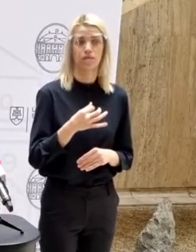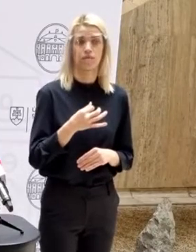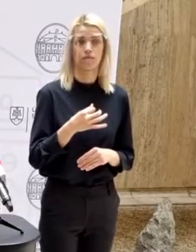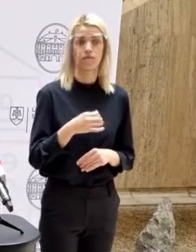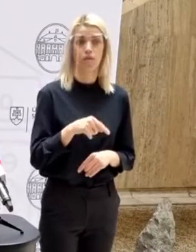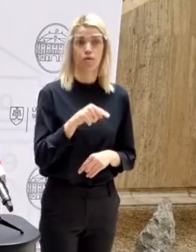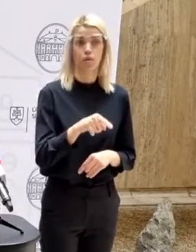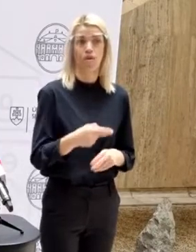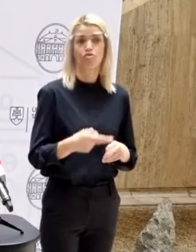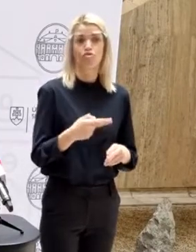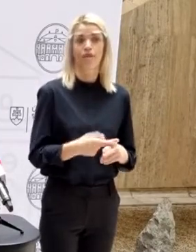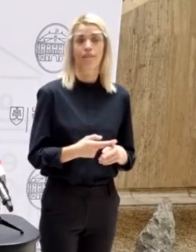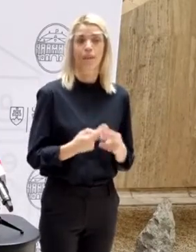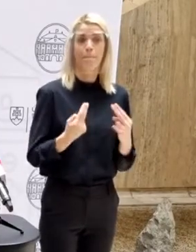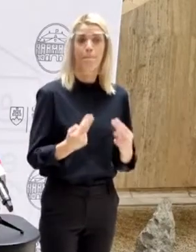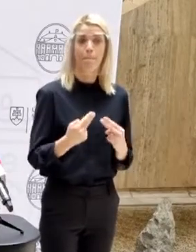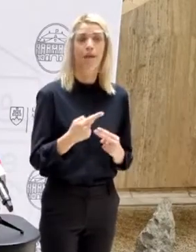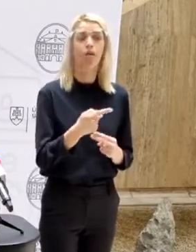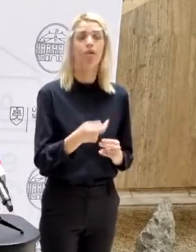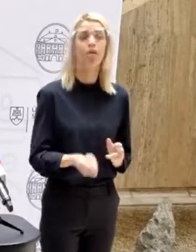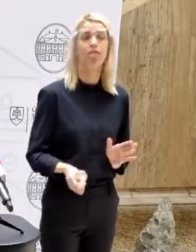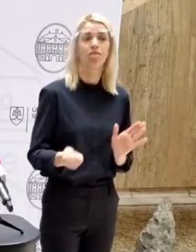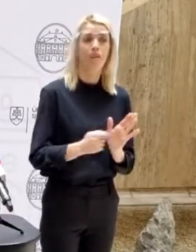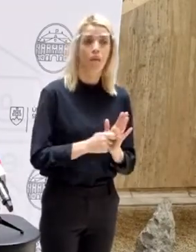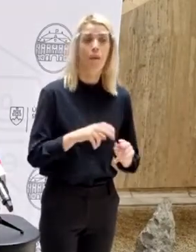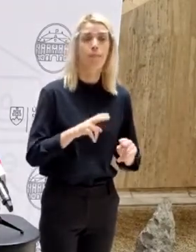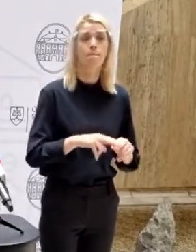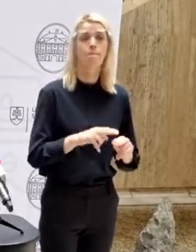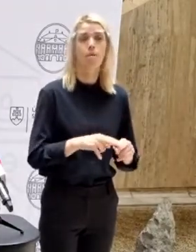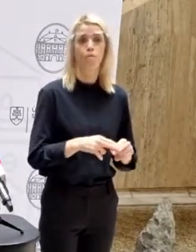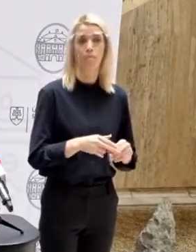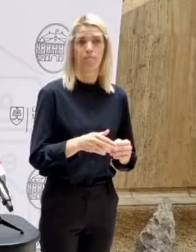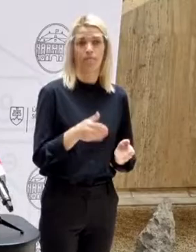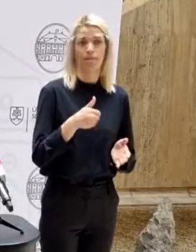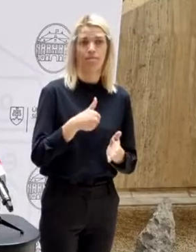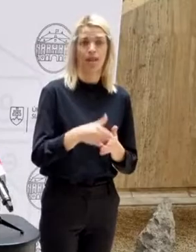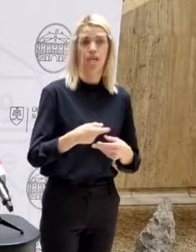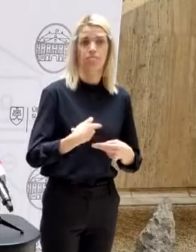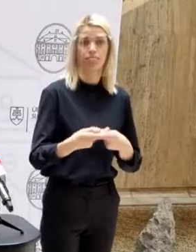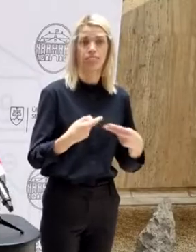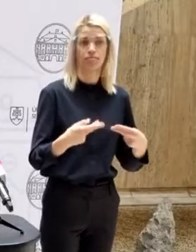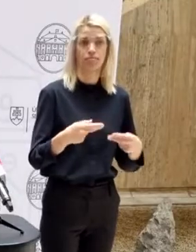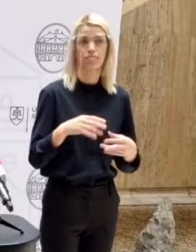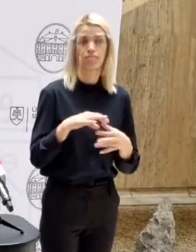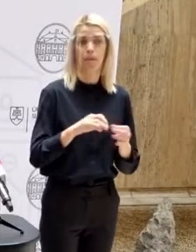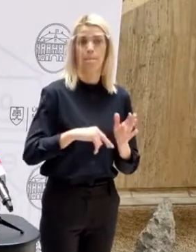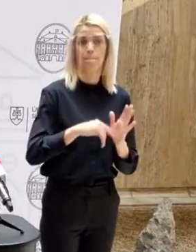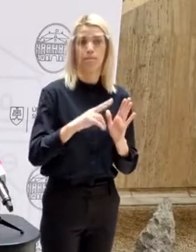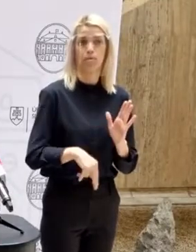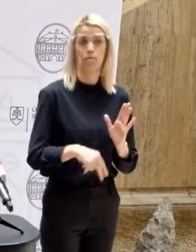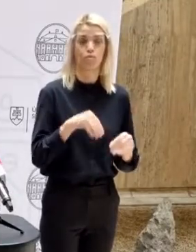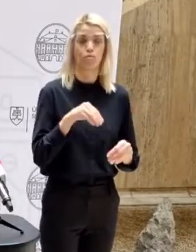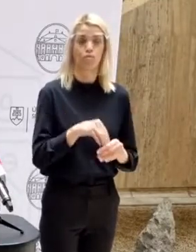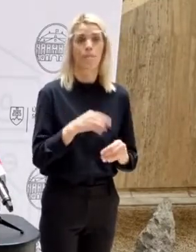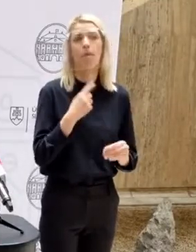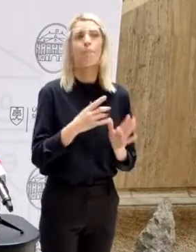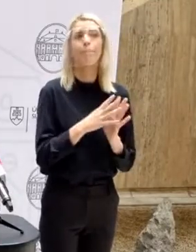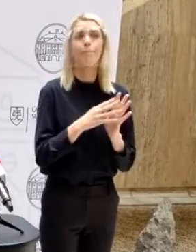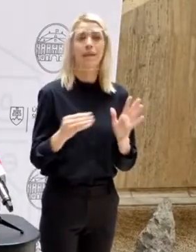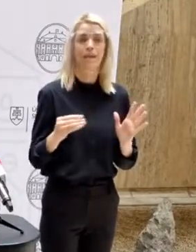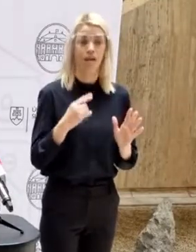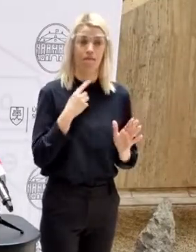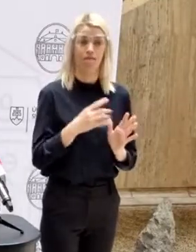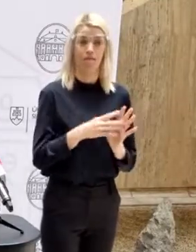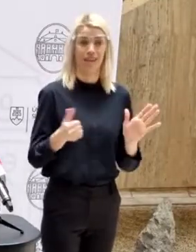že toto je štátny majetok, ktorý sa nakupuje a posúva sa ďalej proti podpisu. Ak niekto dostane, ja dám príklad, že